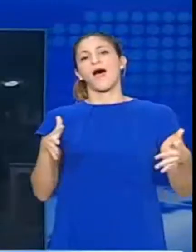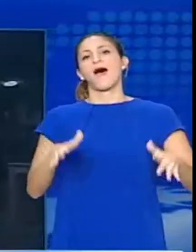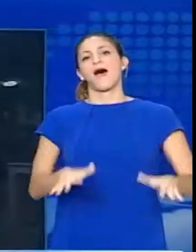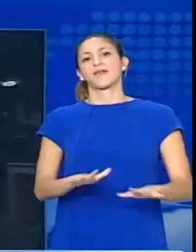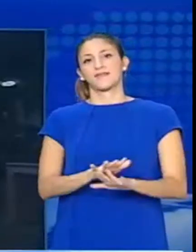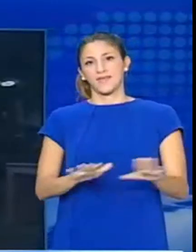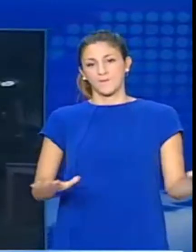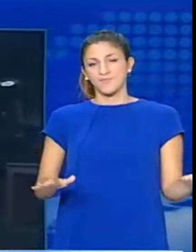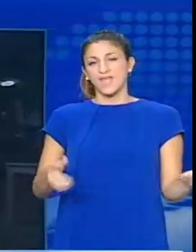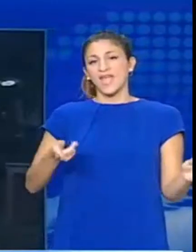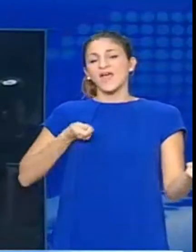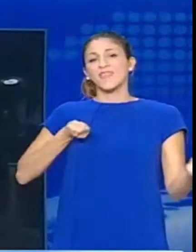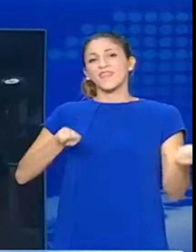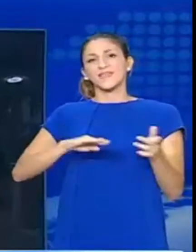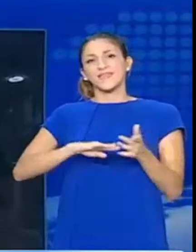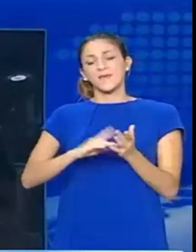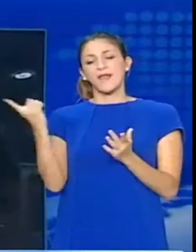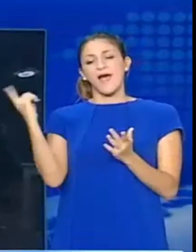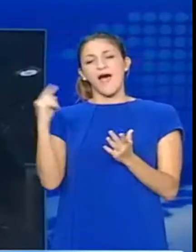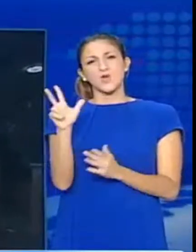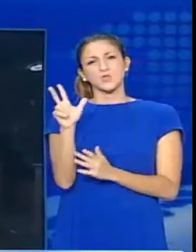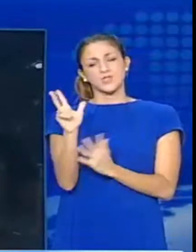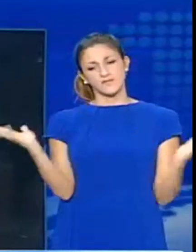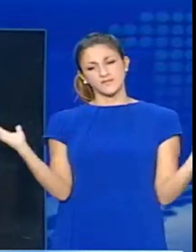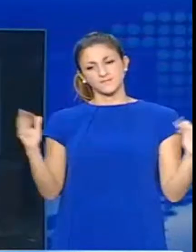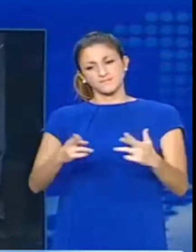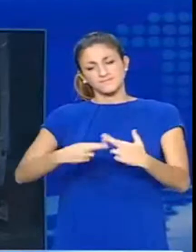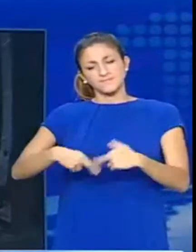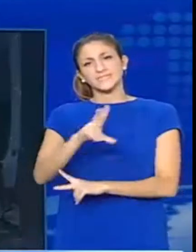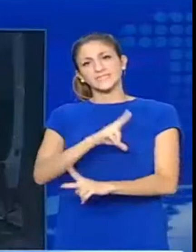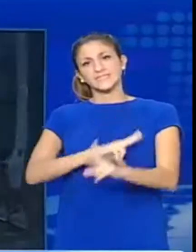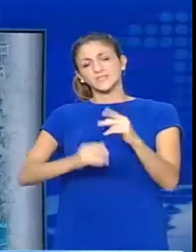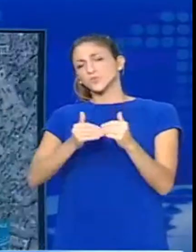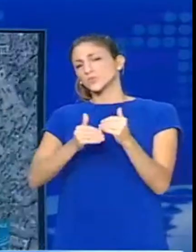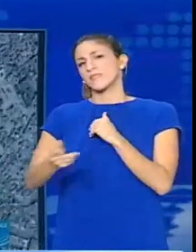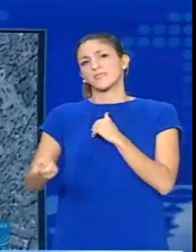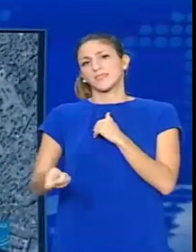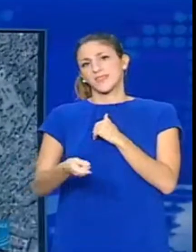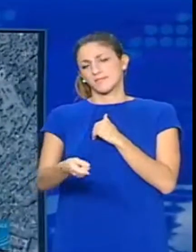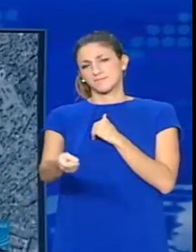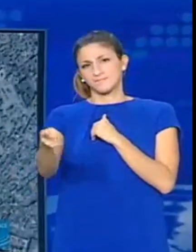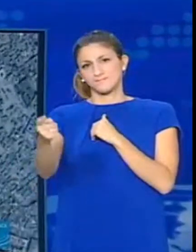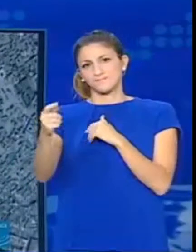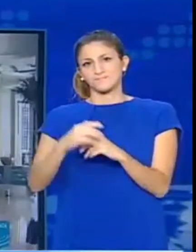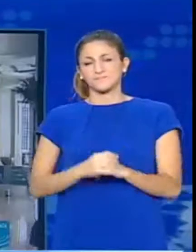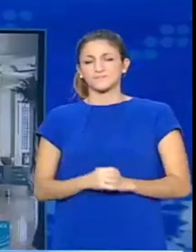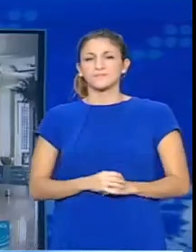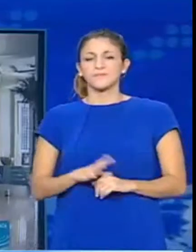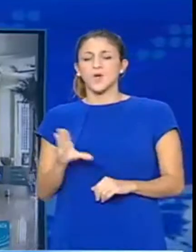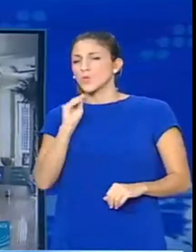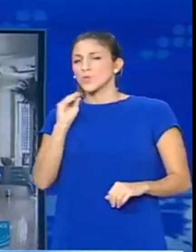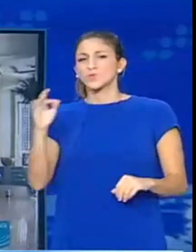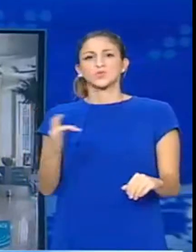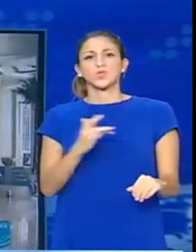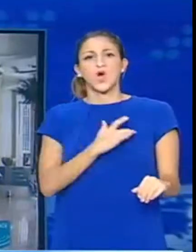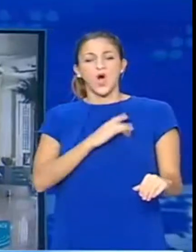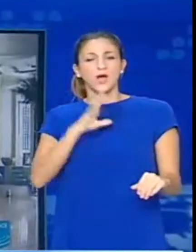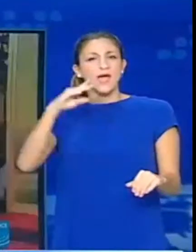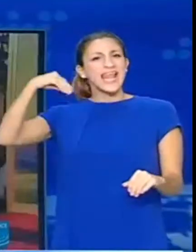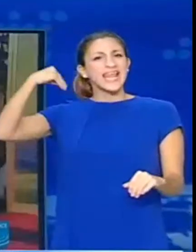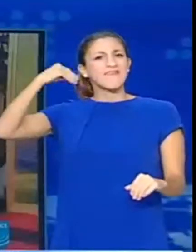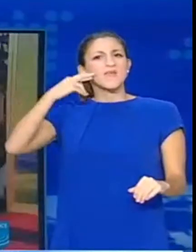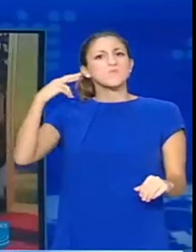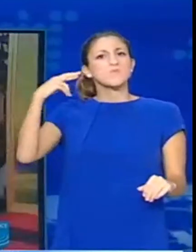αποφασίσουν αύριο σε γενική συνέλευση τη στάση που θα τηρήσουν. Αντικρουόμενες πληροφορίες κυκλοφόρησαν το πρωί